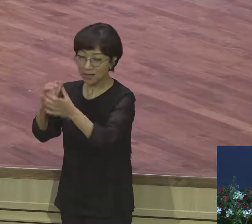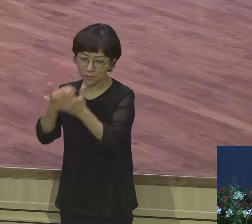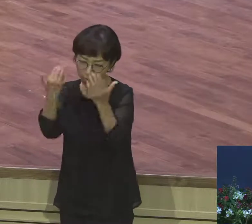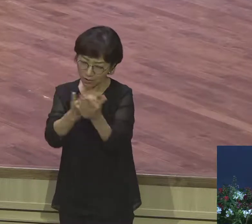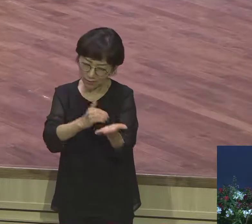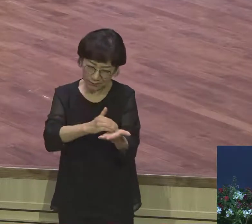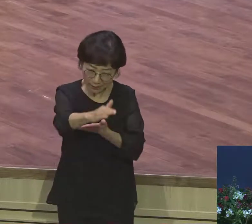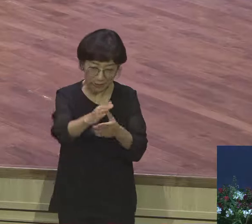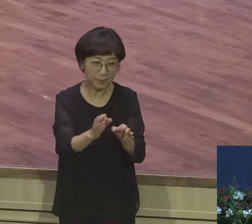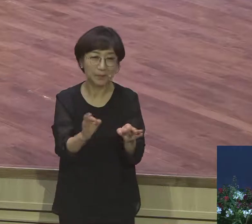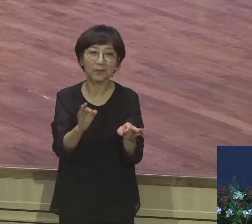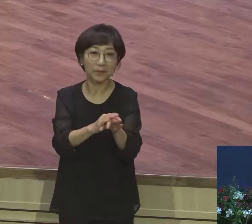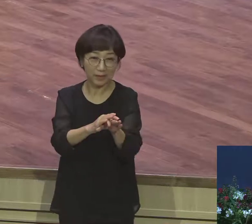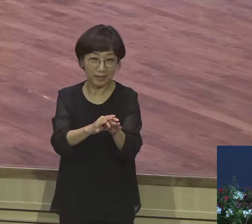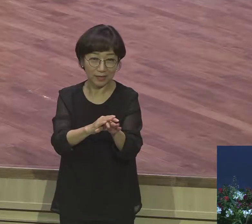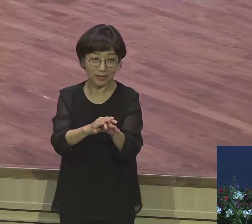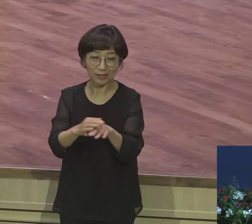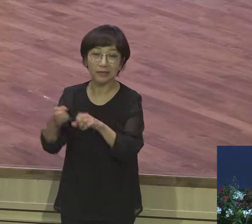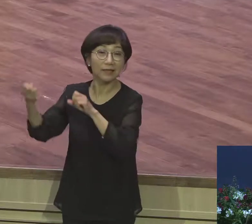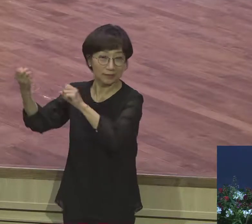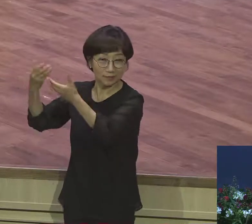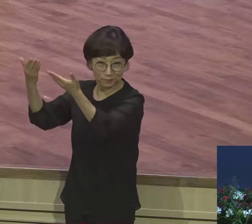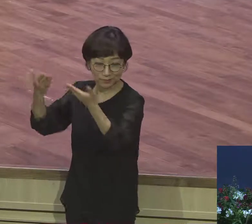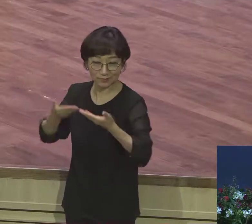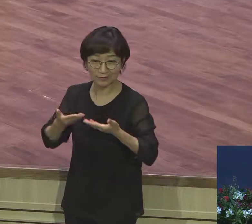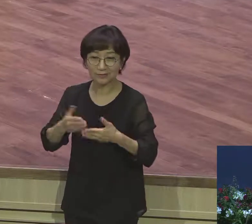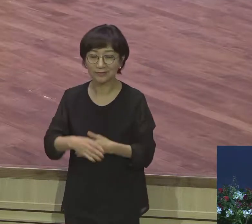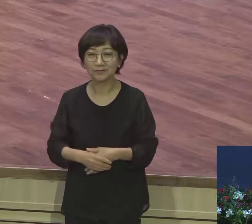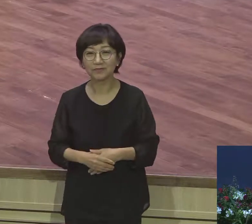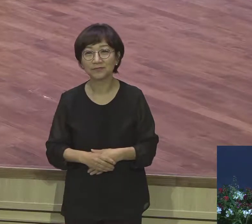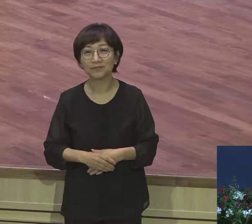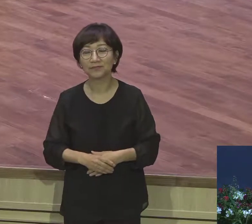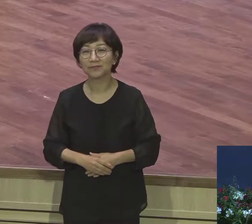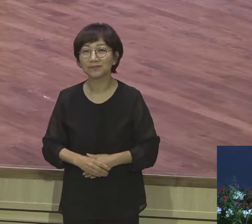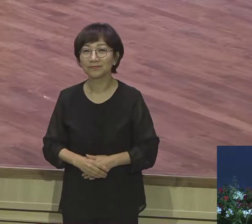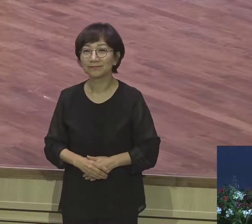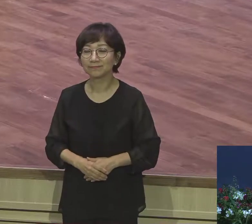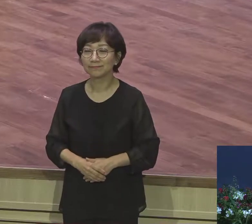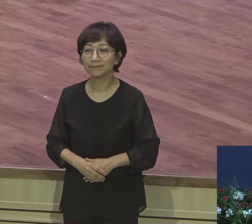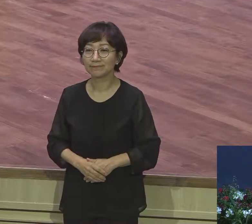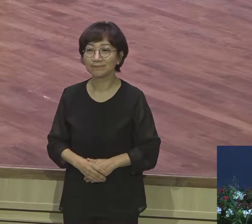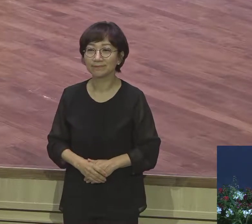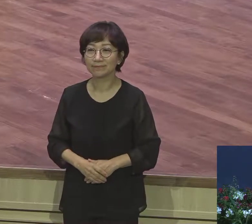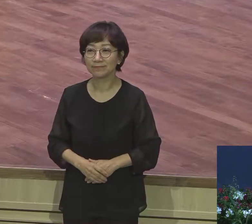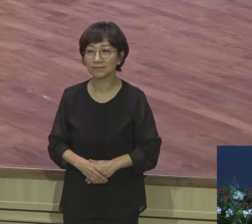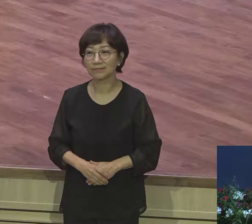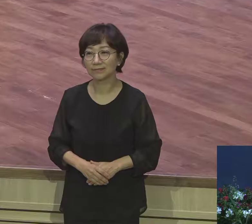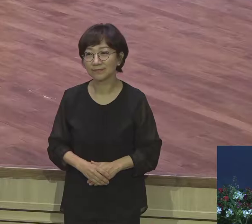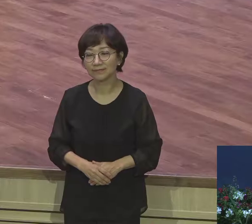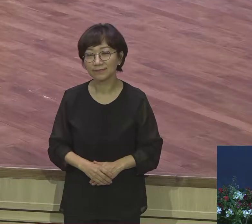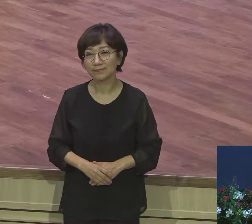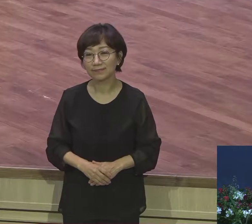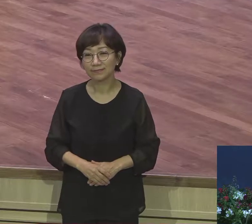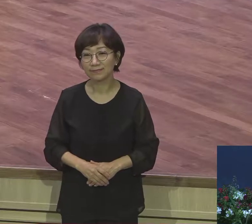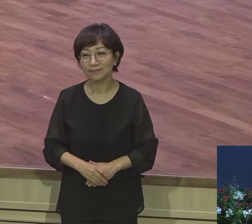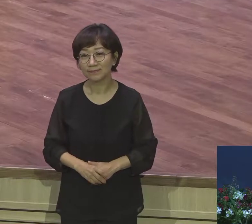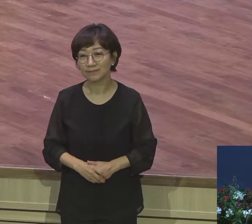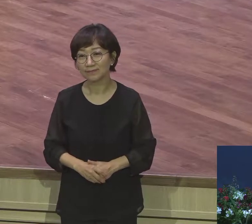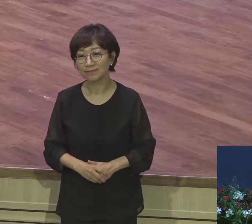한마디로 하나님의 자녀는요 자녀가 되었으면 그 인생은요